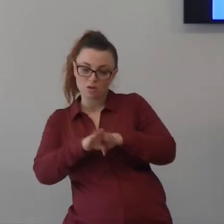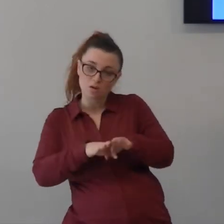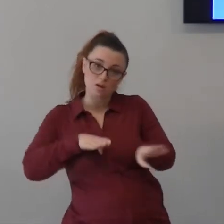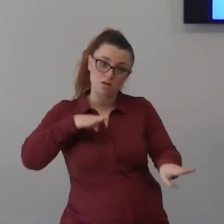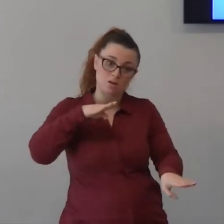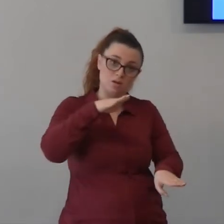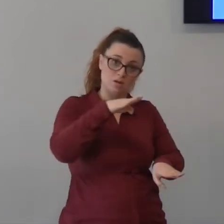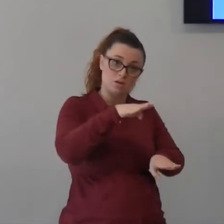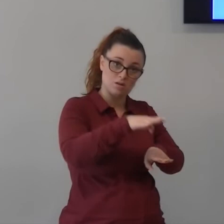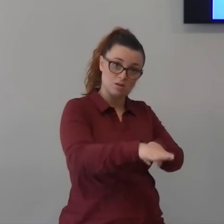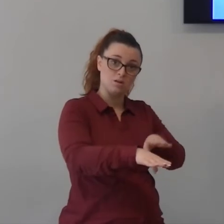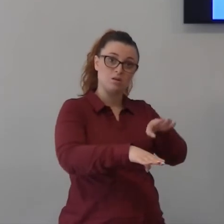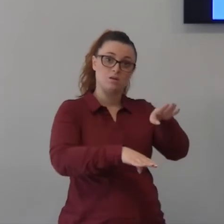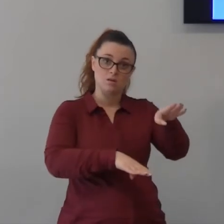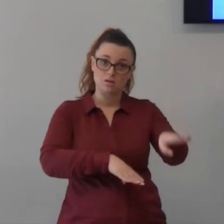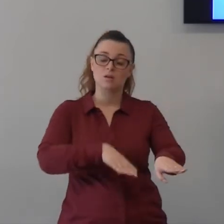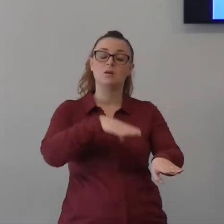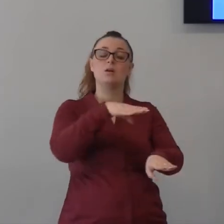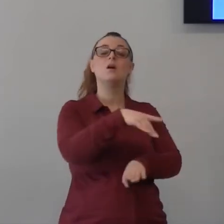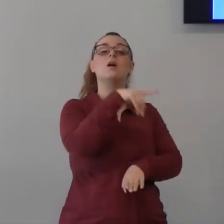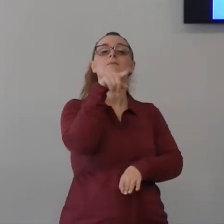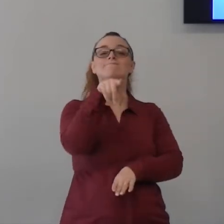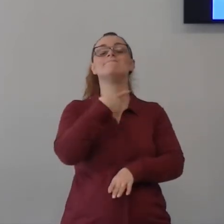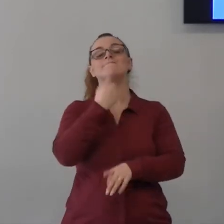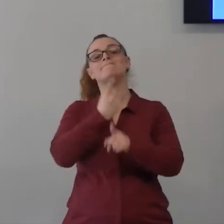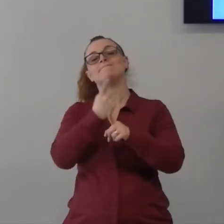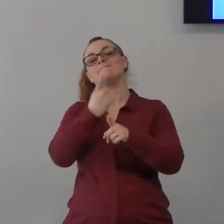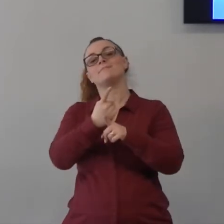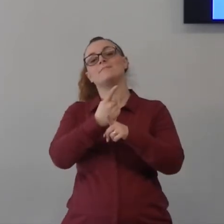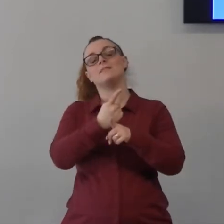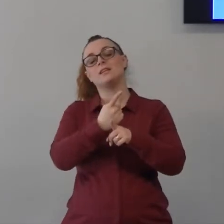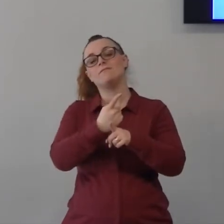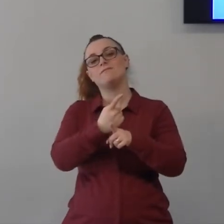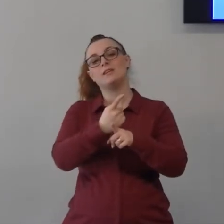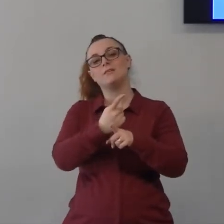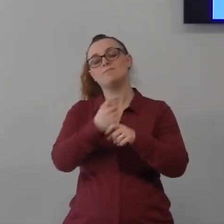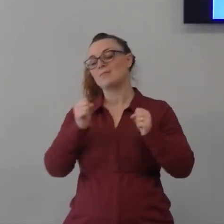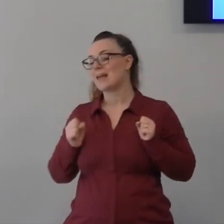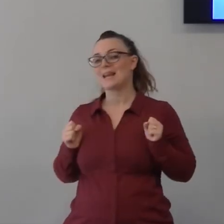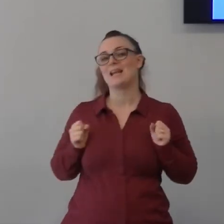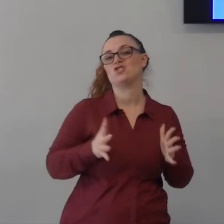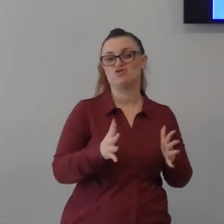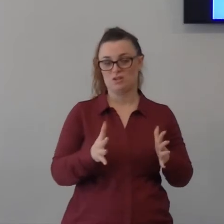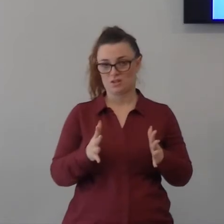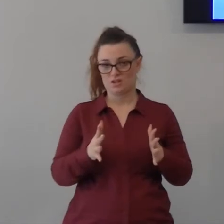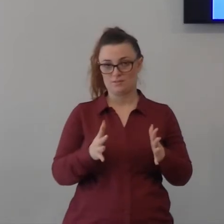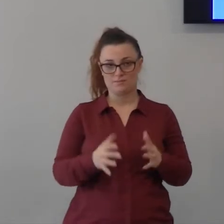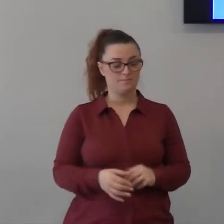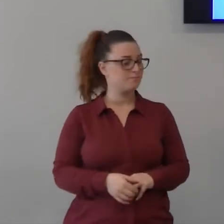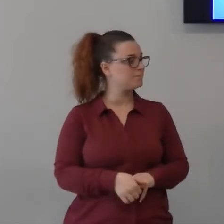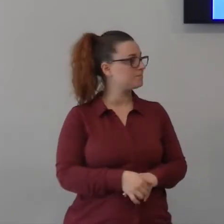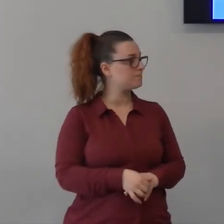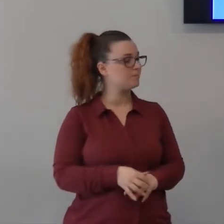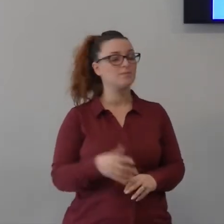verso la tua vita è il tempo di reagire è tempo di reagire a quello che sta succedendo nella tua vita è tempo di